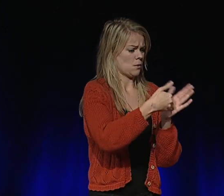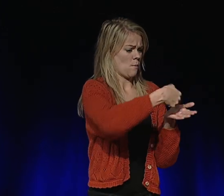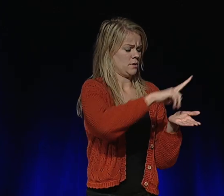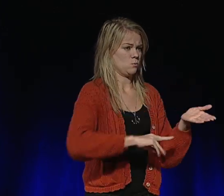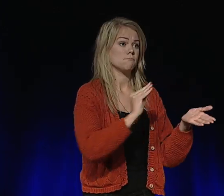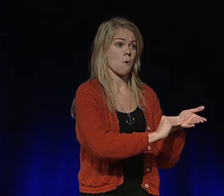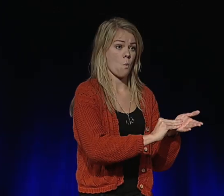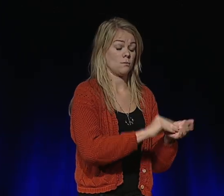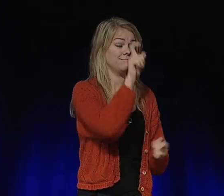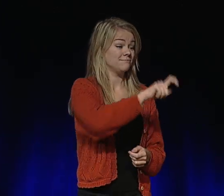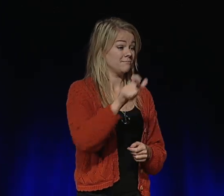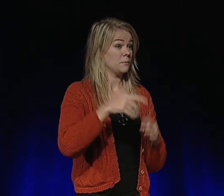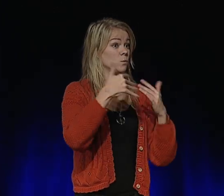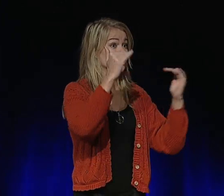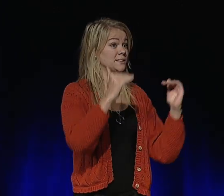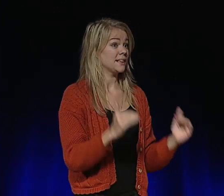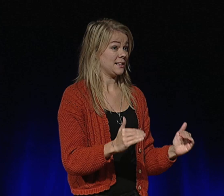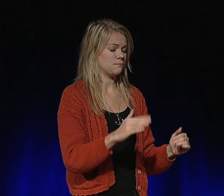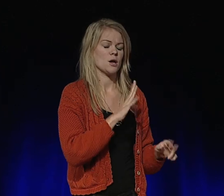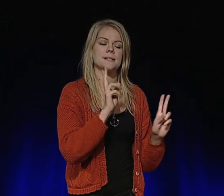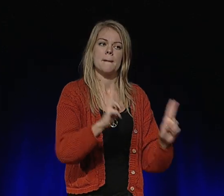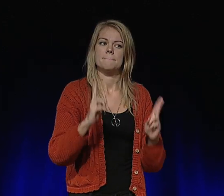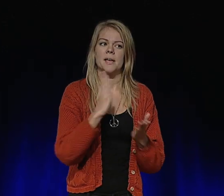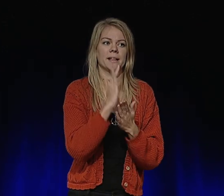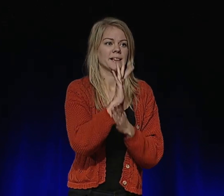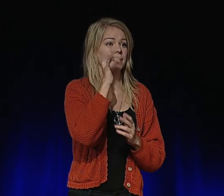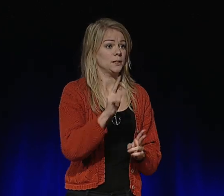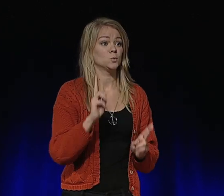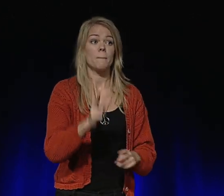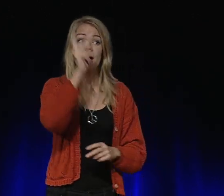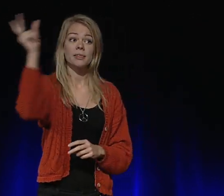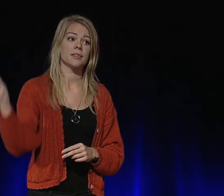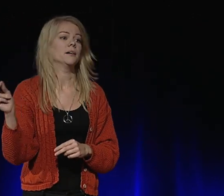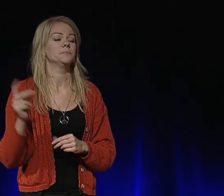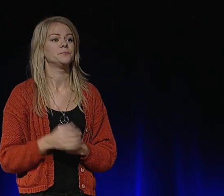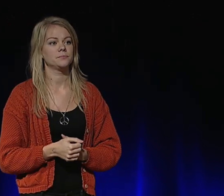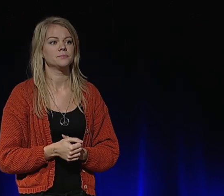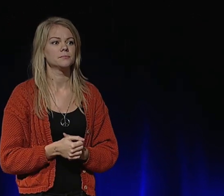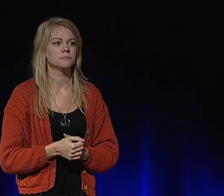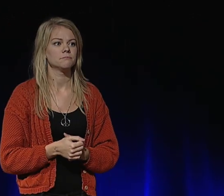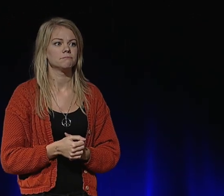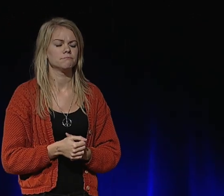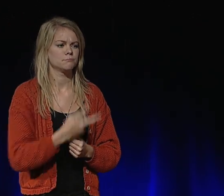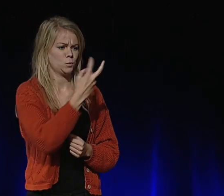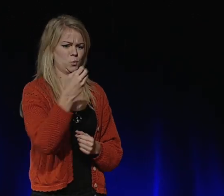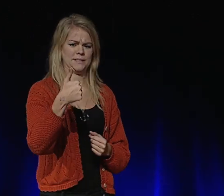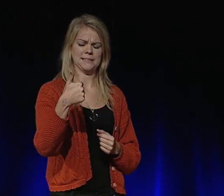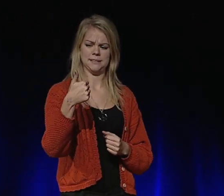Där står det att personer med funktionsnedsättning har samma mänskliga rättigheter som alla andra. År